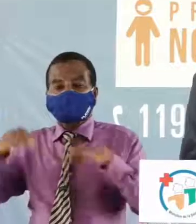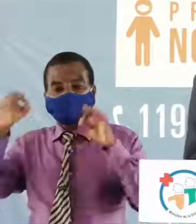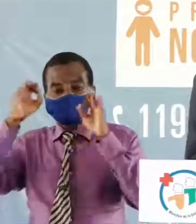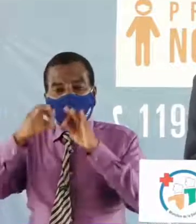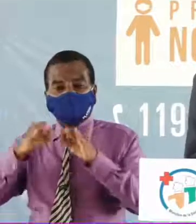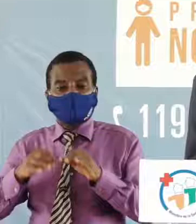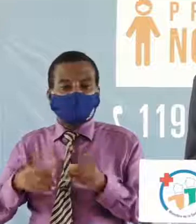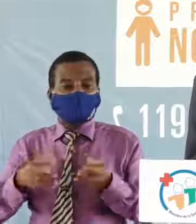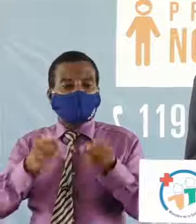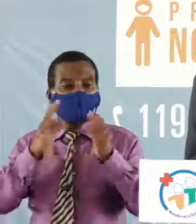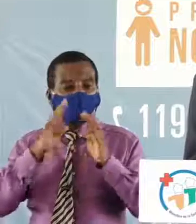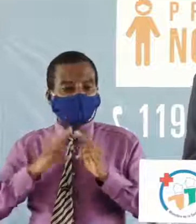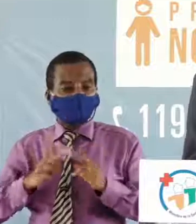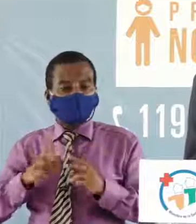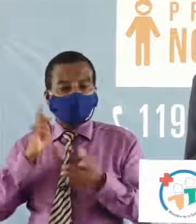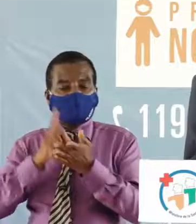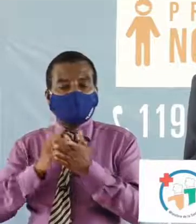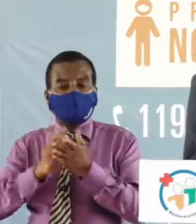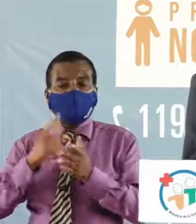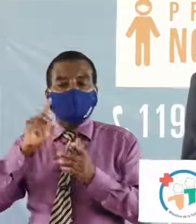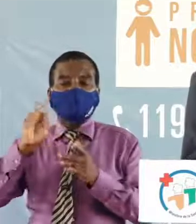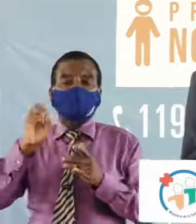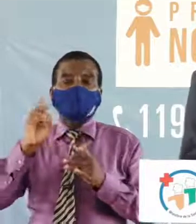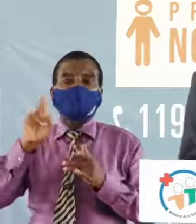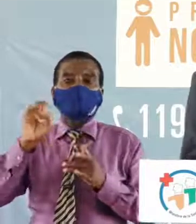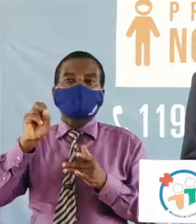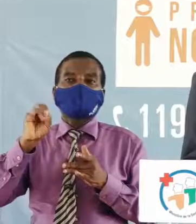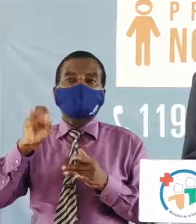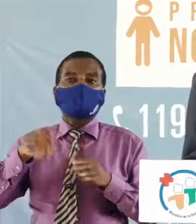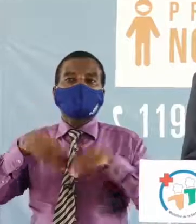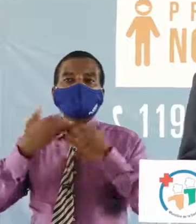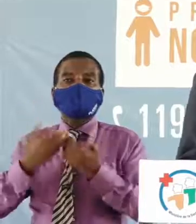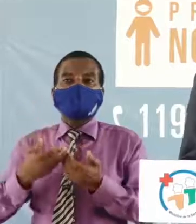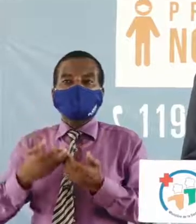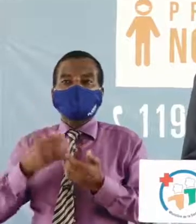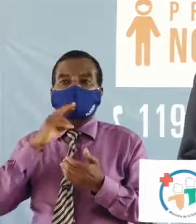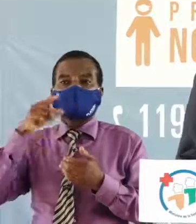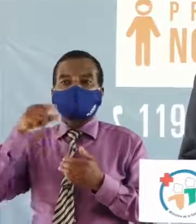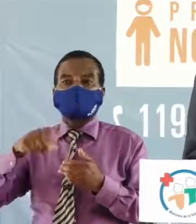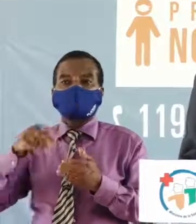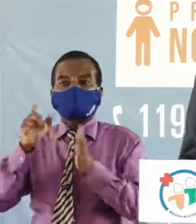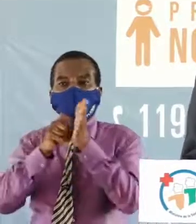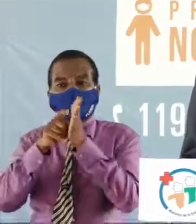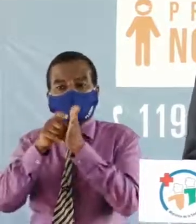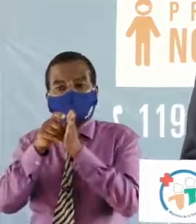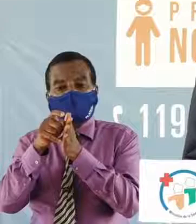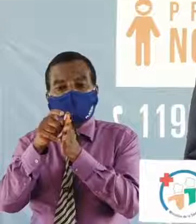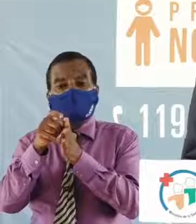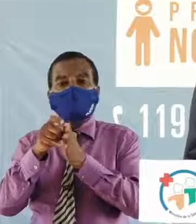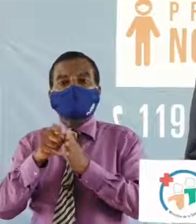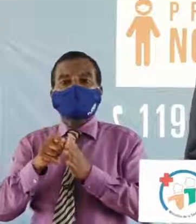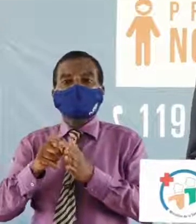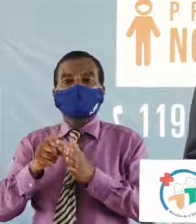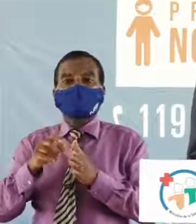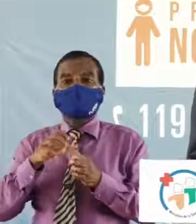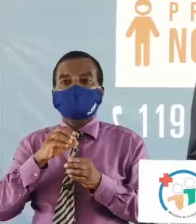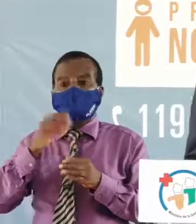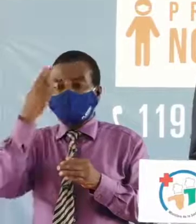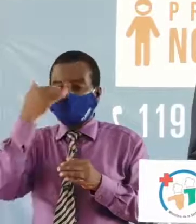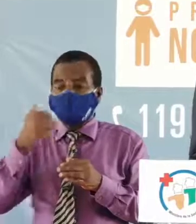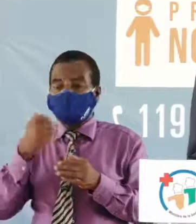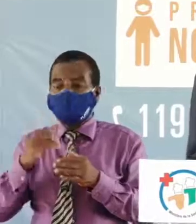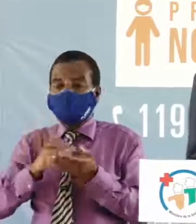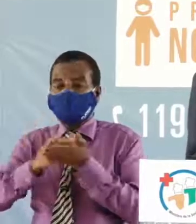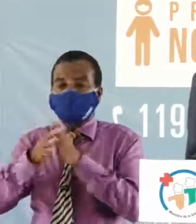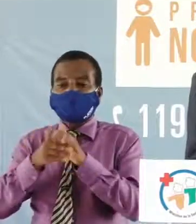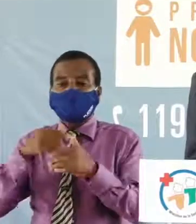nous expliquer simplement comment est-ce que le virus pourquoi on nous dit pourquoi se laver